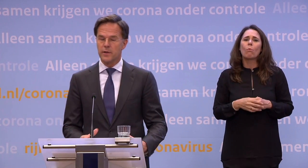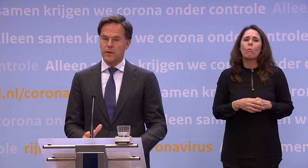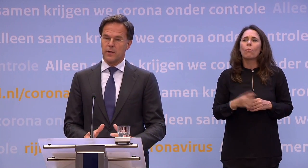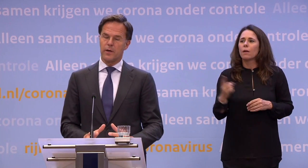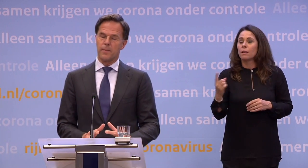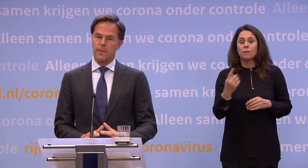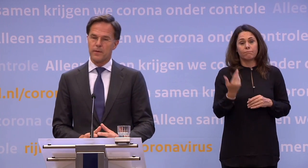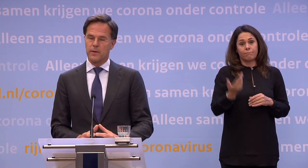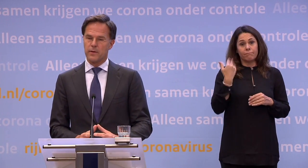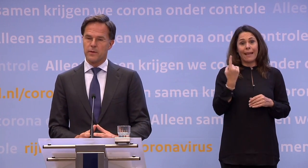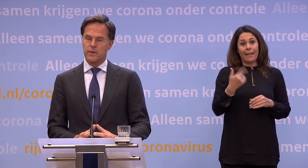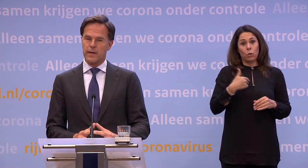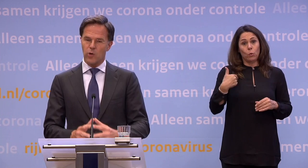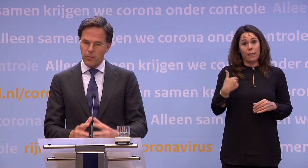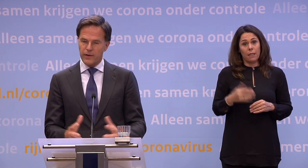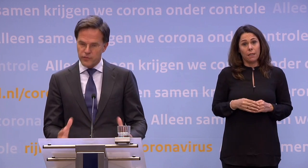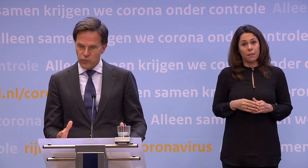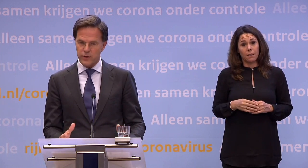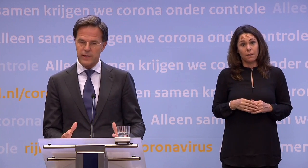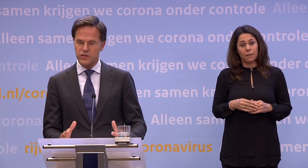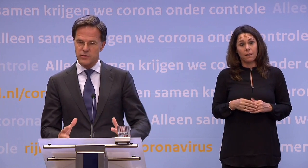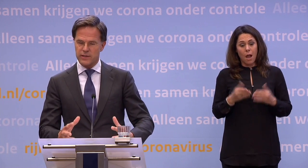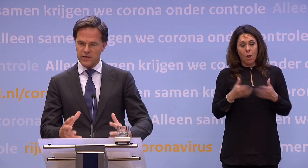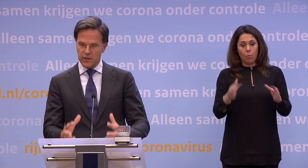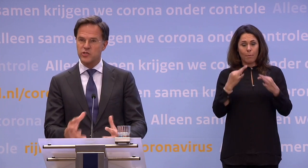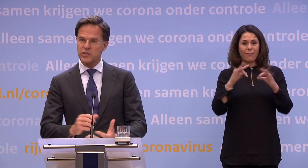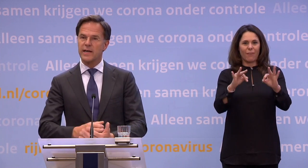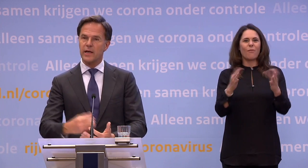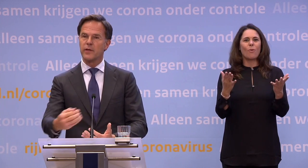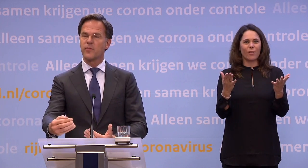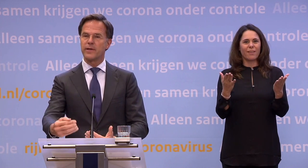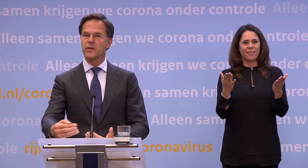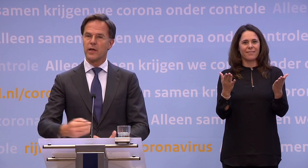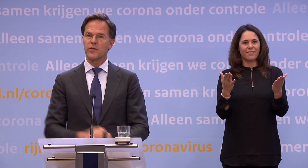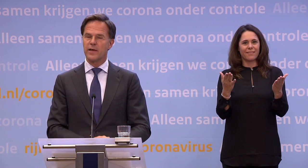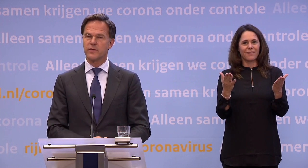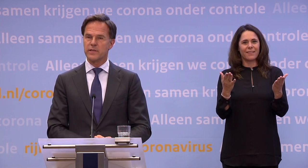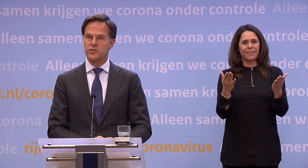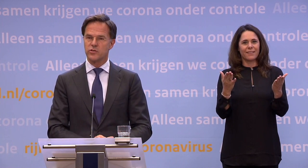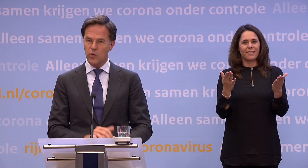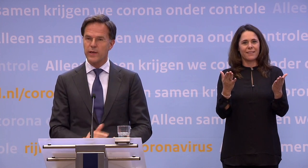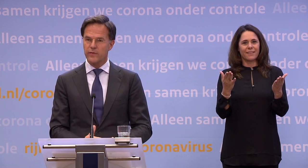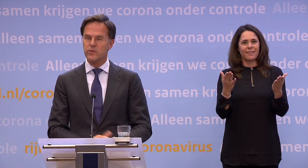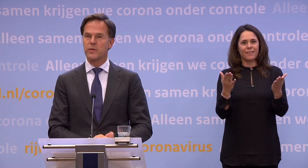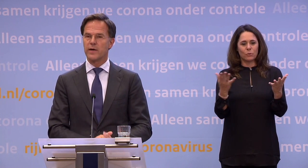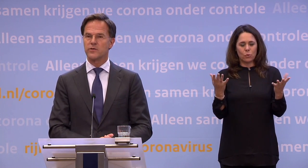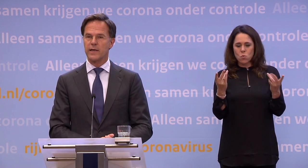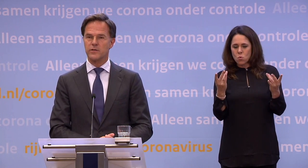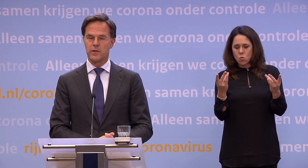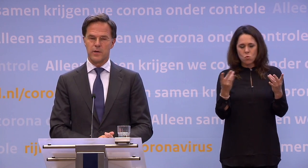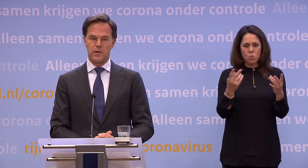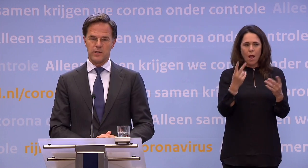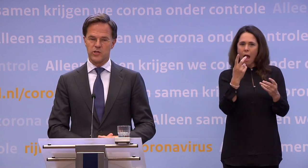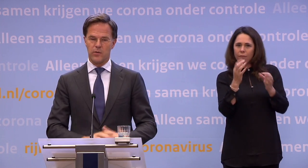het openbaar vervoer is... ...de kans dat je daar die anderhalve meter kan handhaven is... ...zo ingewikkeld, hebben we